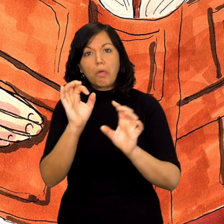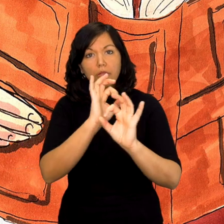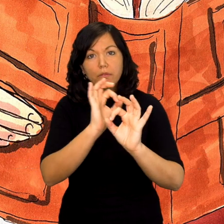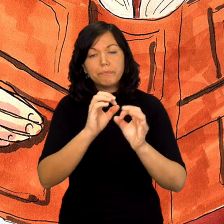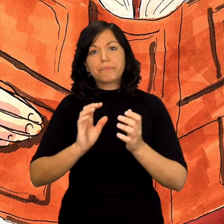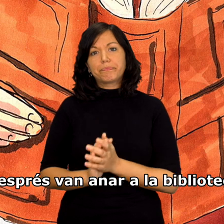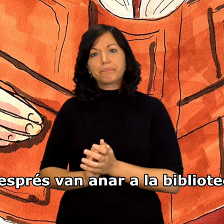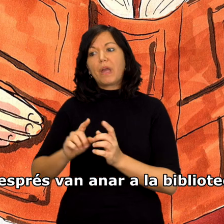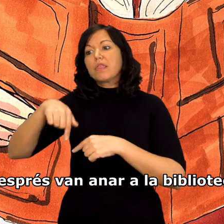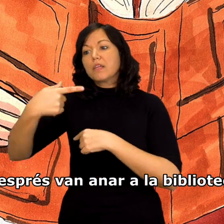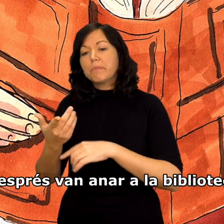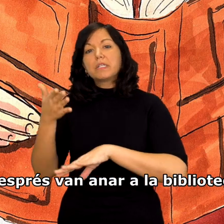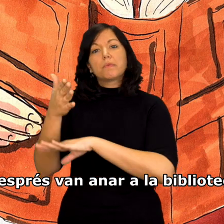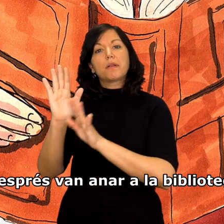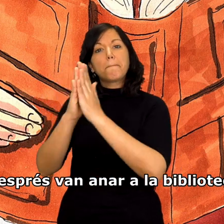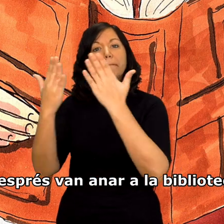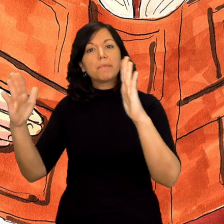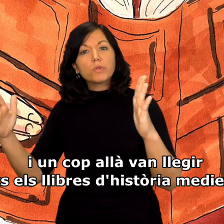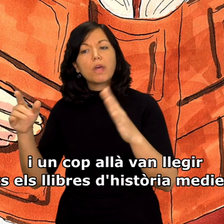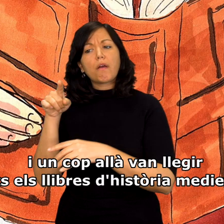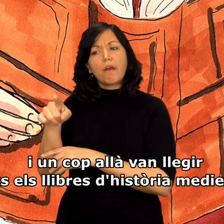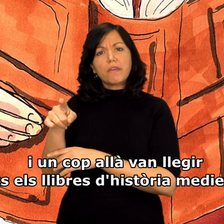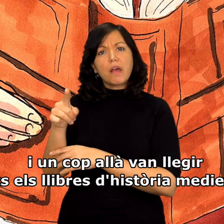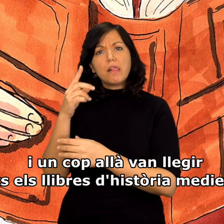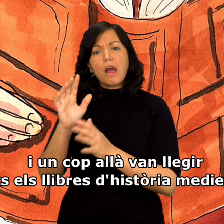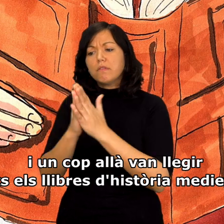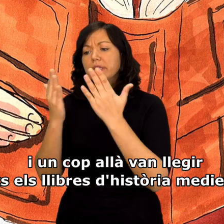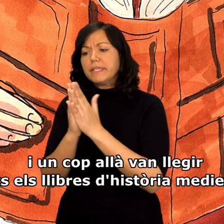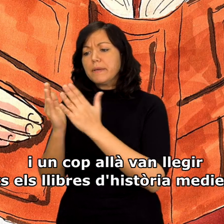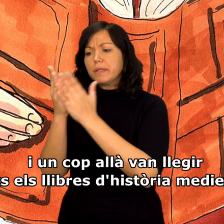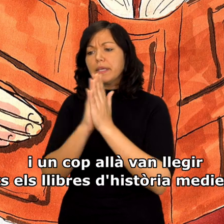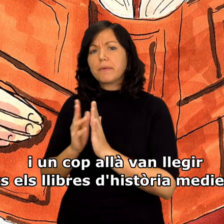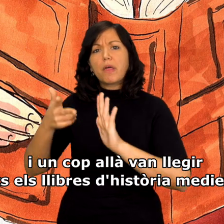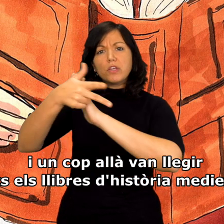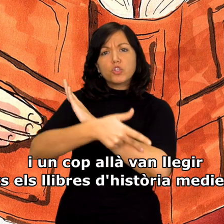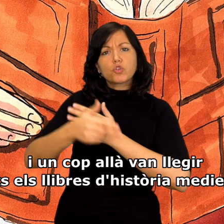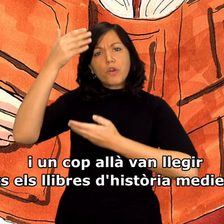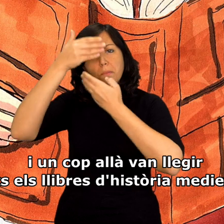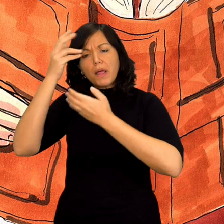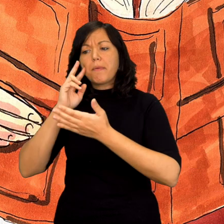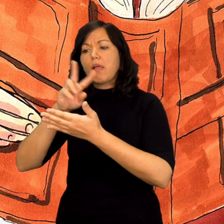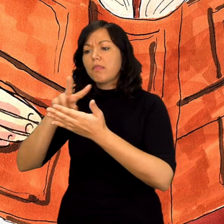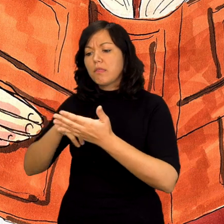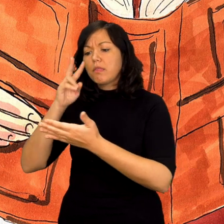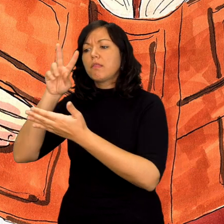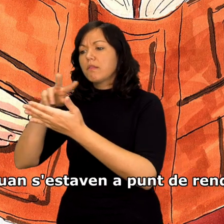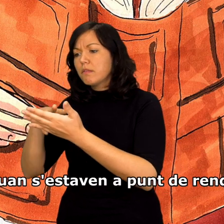res. Després van anar a la biblioteca i un cop allà van llegir tots els llibres d'història medieval. Quan